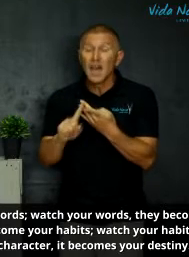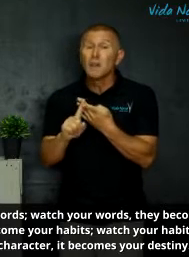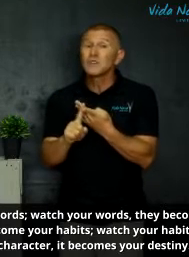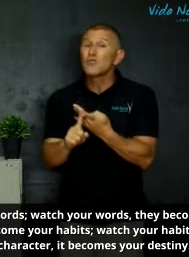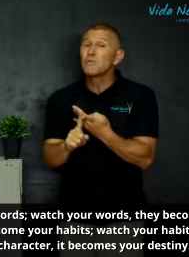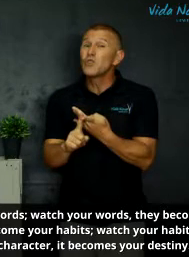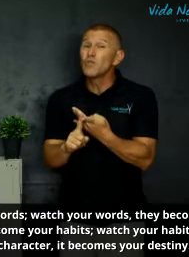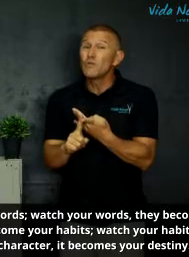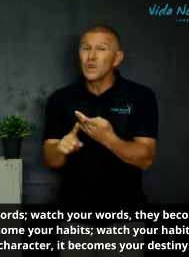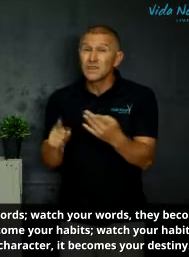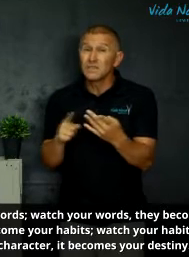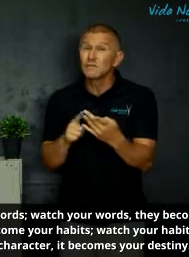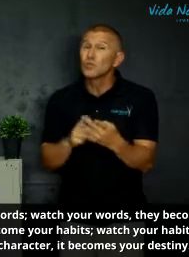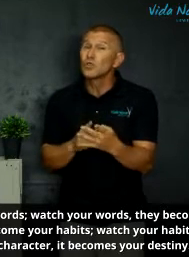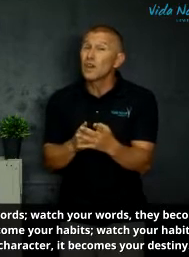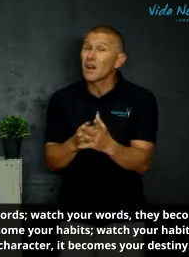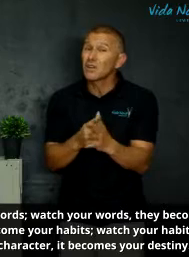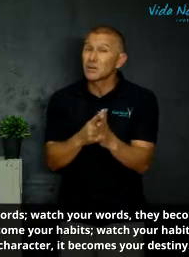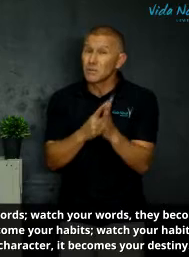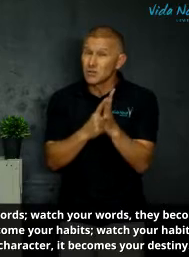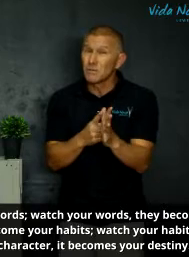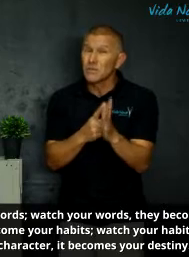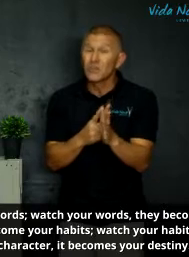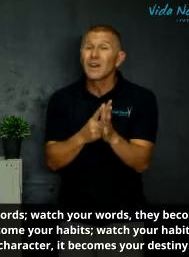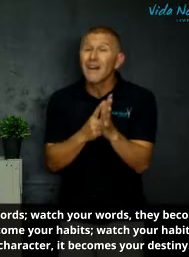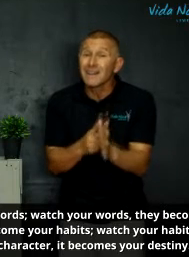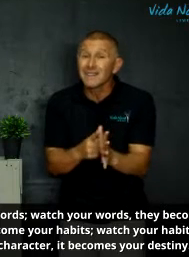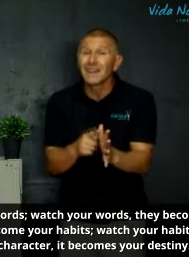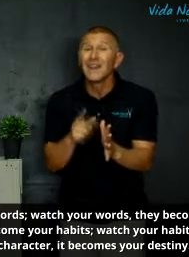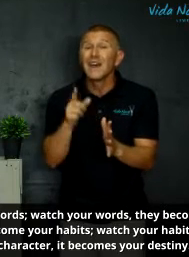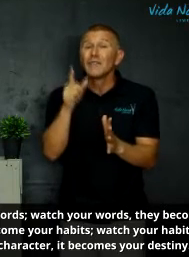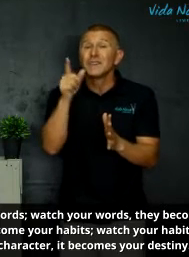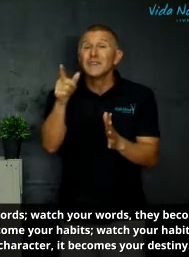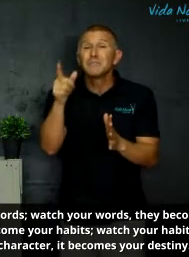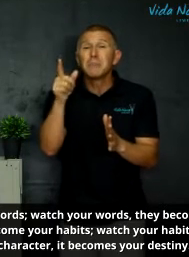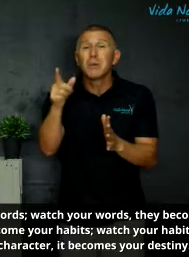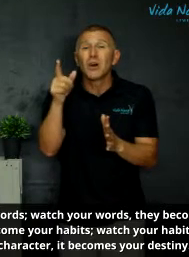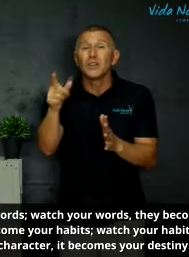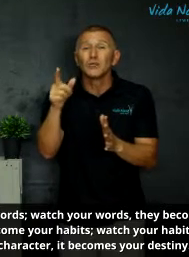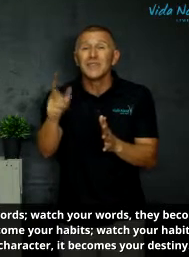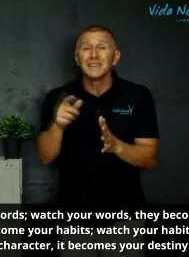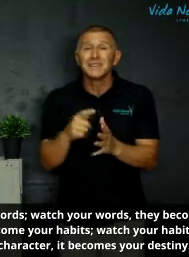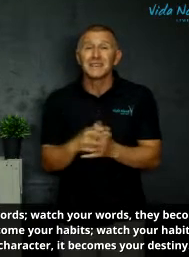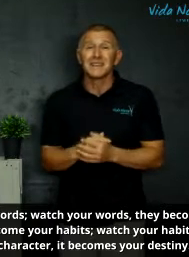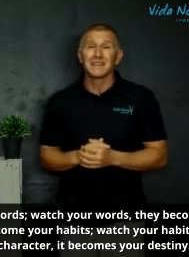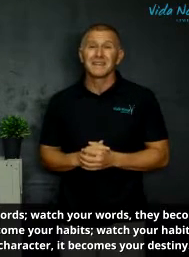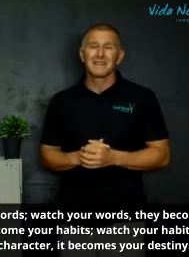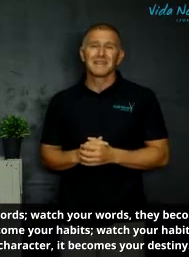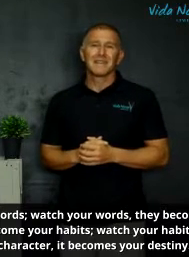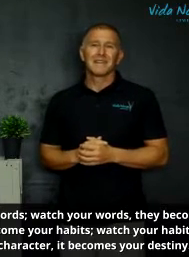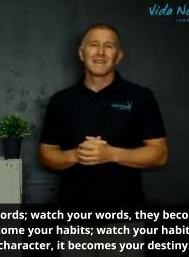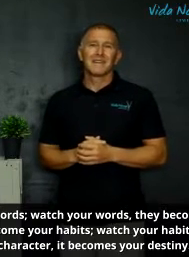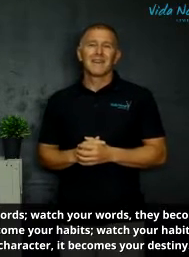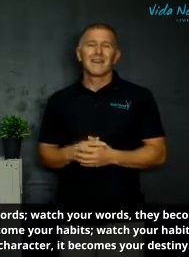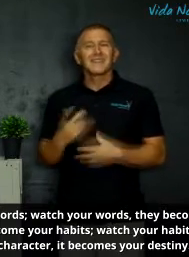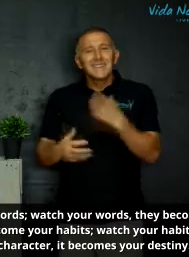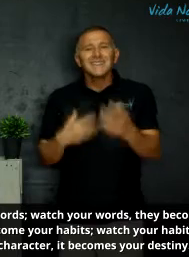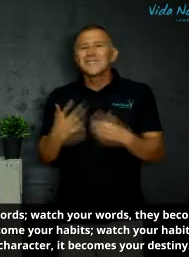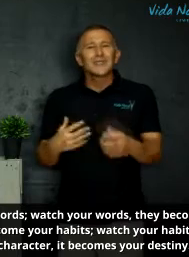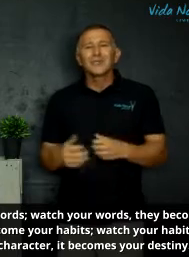pas op vir jou gewoontes dit word jou karakter pas op vir jou karakter want dit bepaal jou destiny ek denk jesus sal